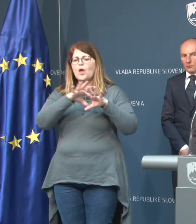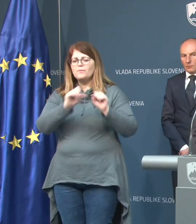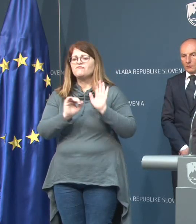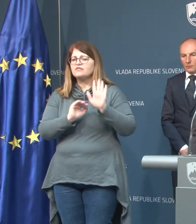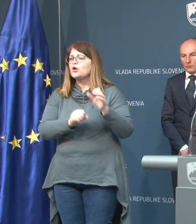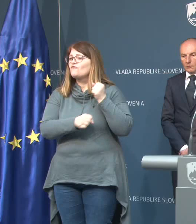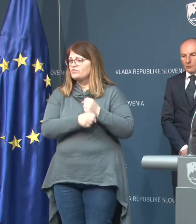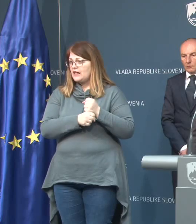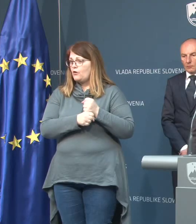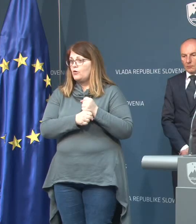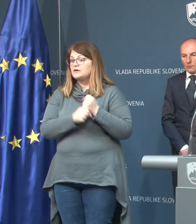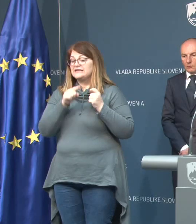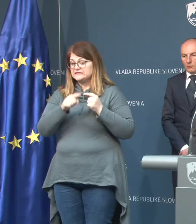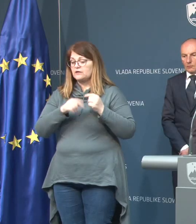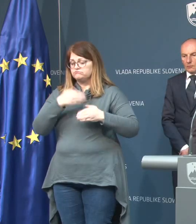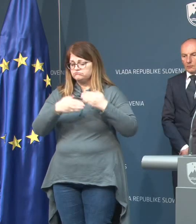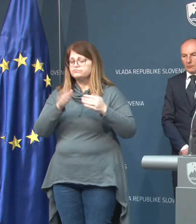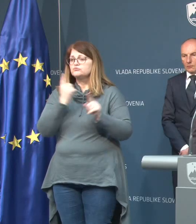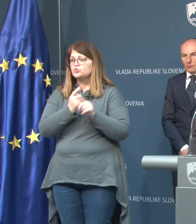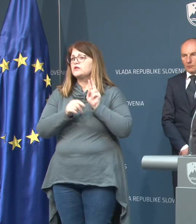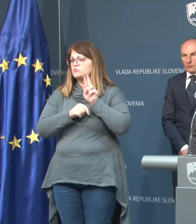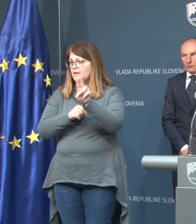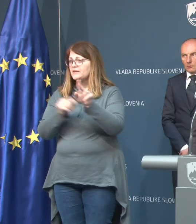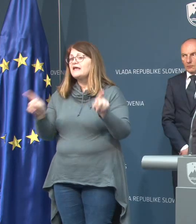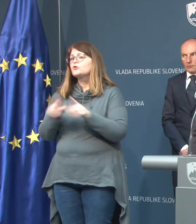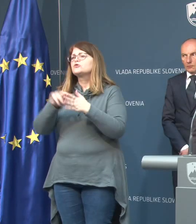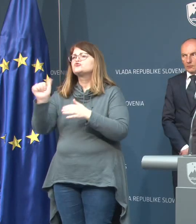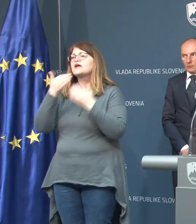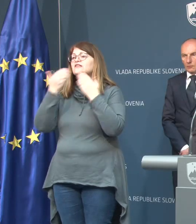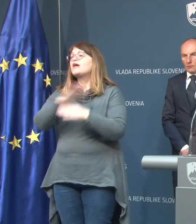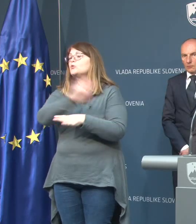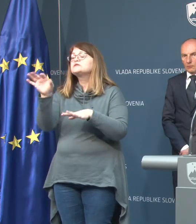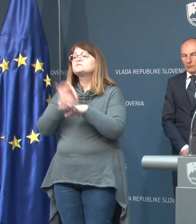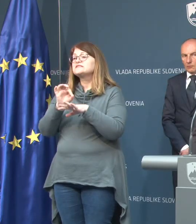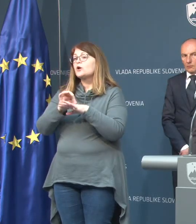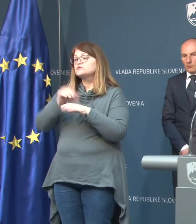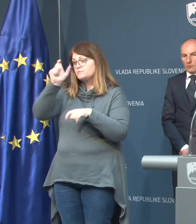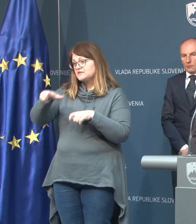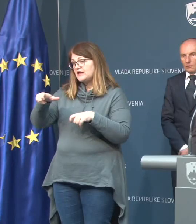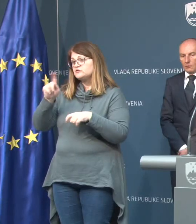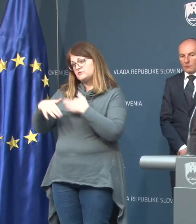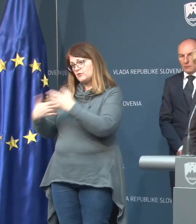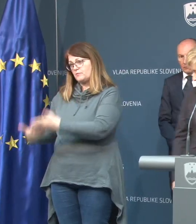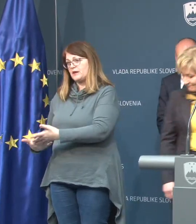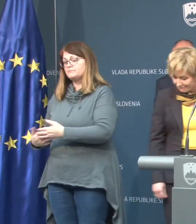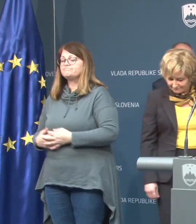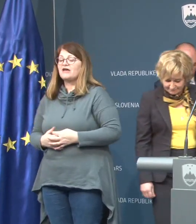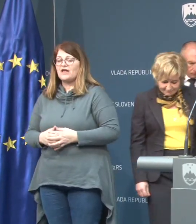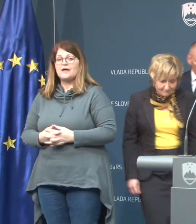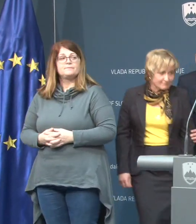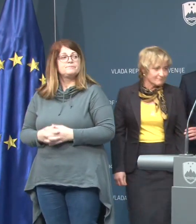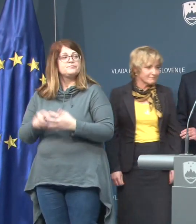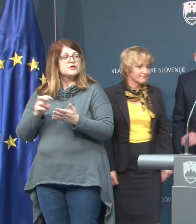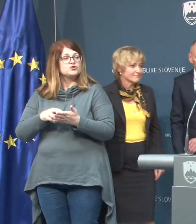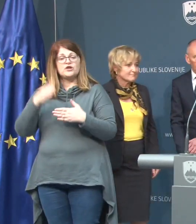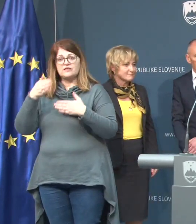svoje delo in s takim tempom bomo delali tudi naprej. Tako da še enkrat hvala vsem zdravstvenim delamcem in tako naprej. Hvala in ne